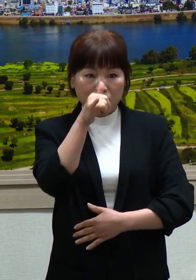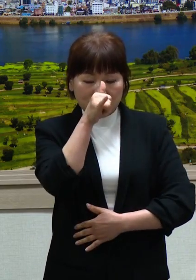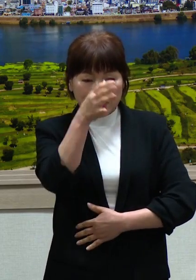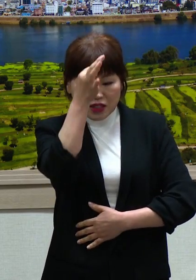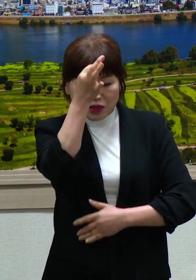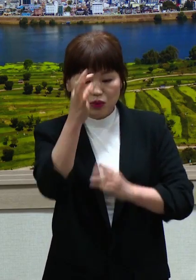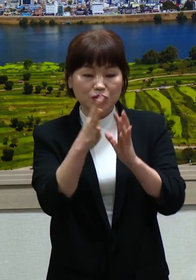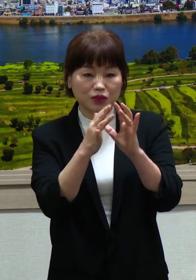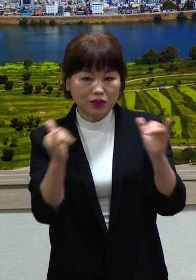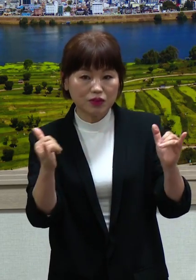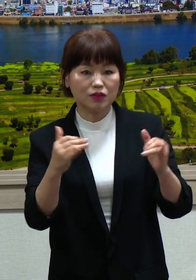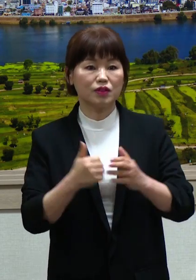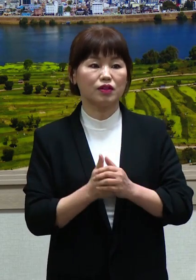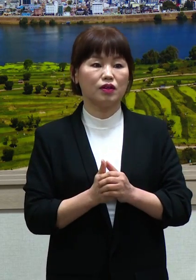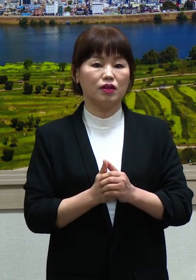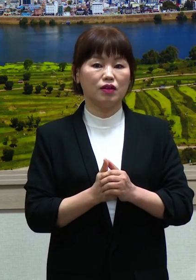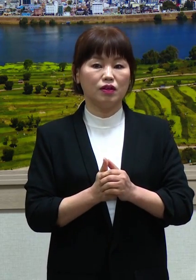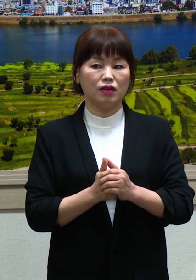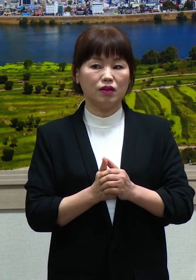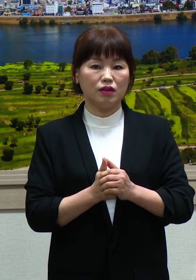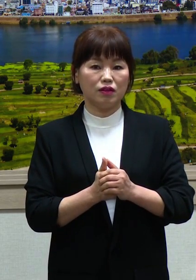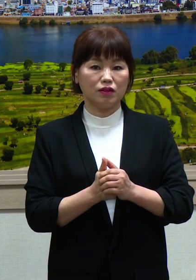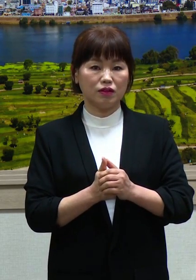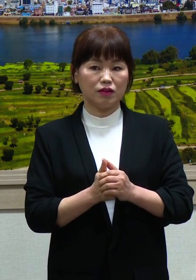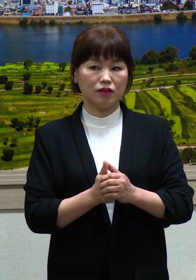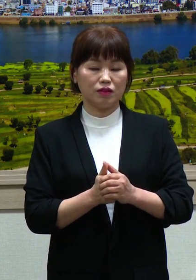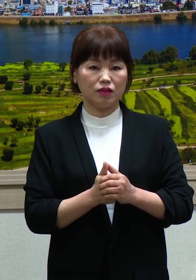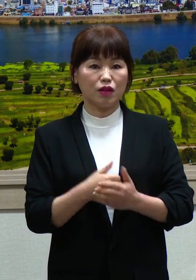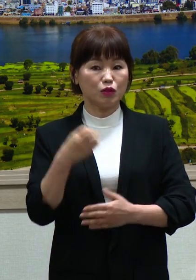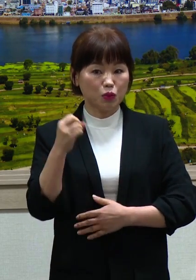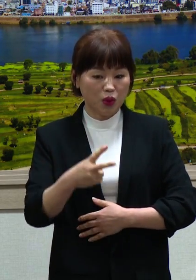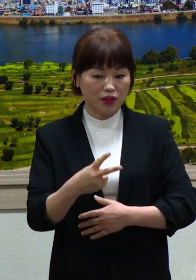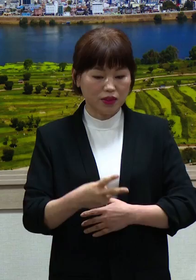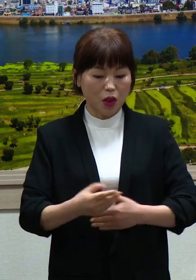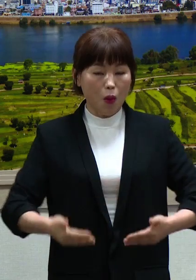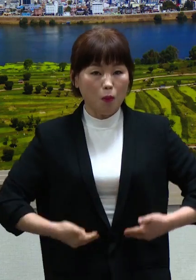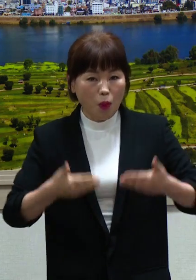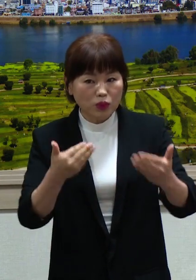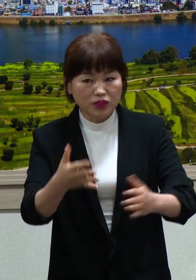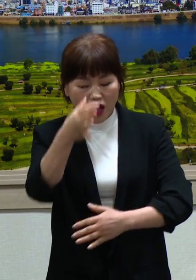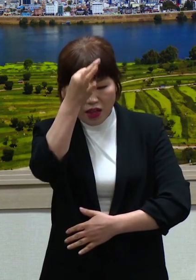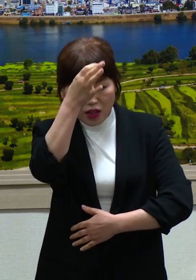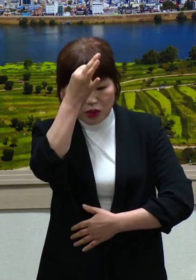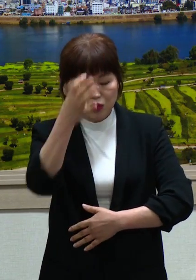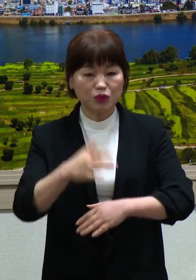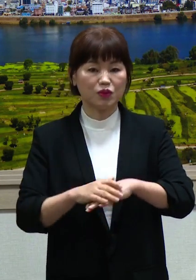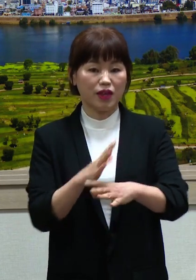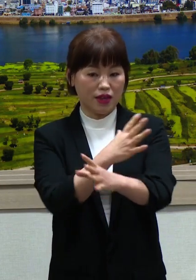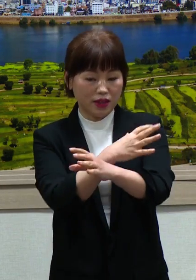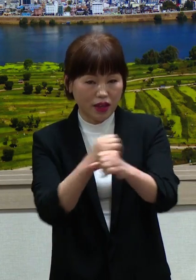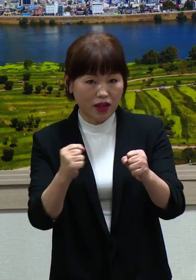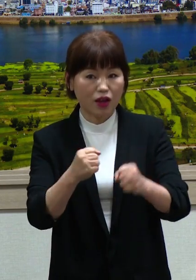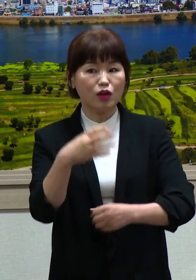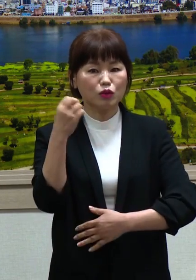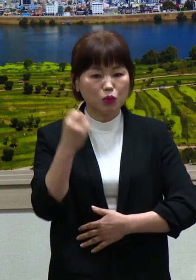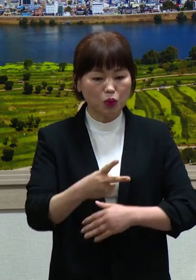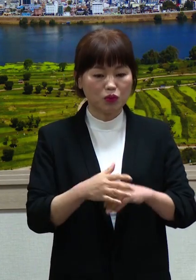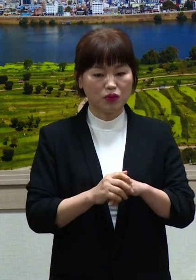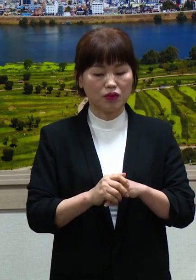문화예술인복지재단의 예술활동등록유예기관이 완료되지 않은 예술인 중 직장보험 가입자가 아닌